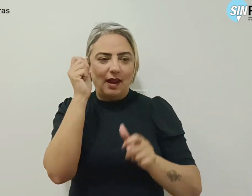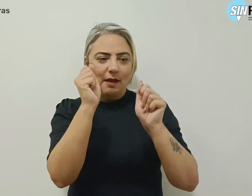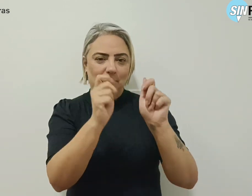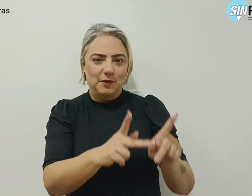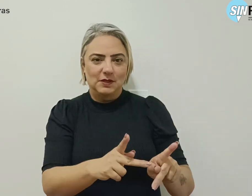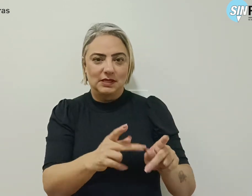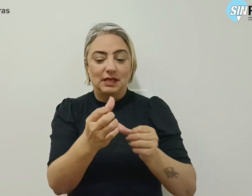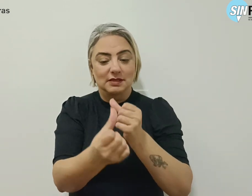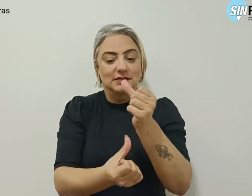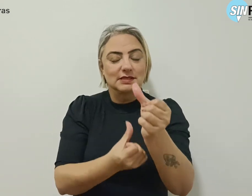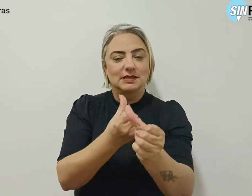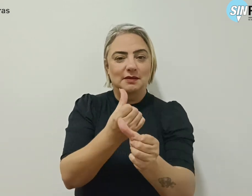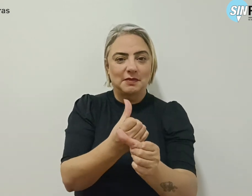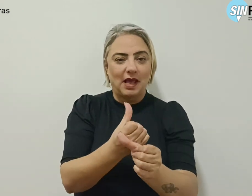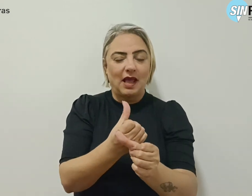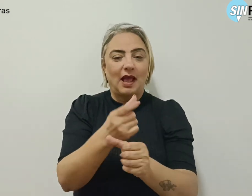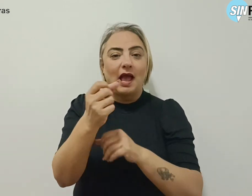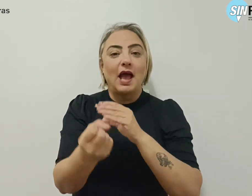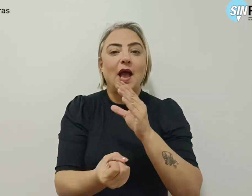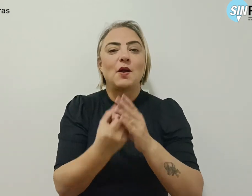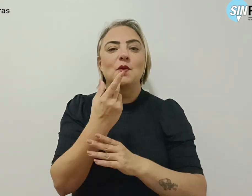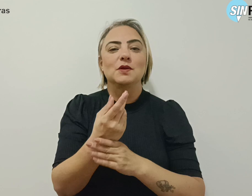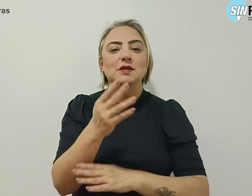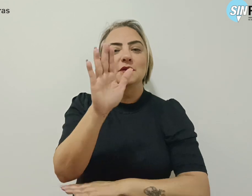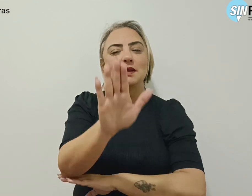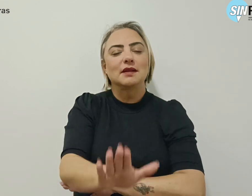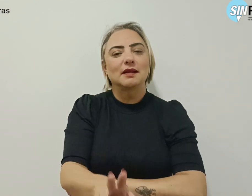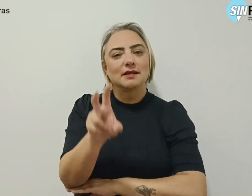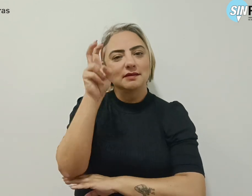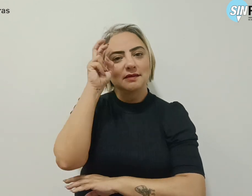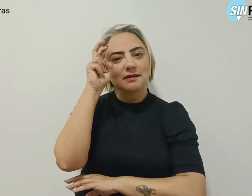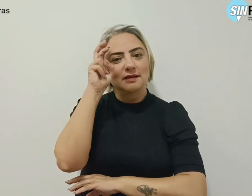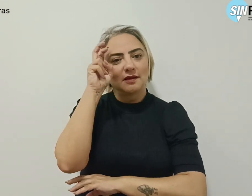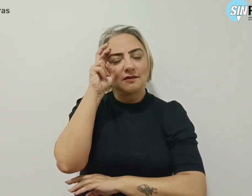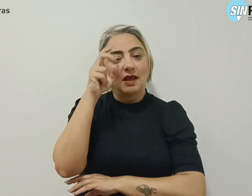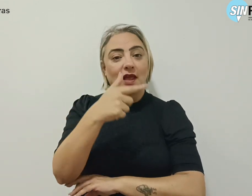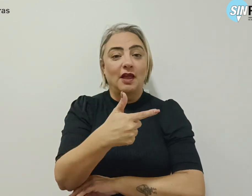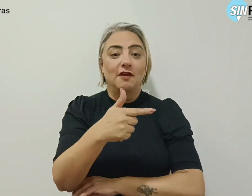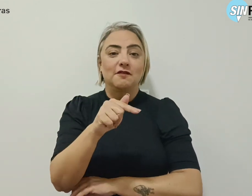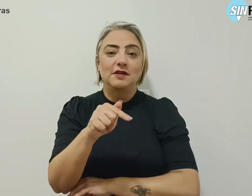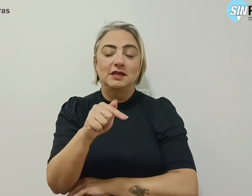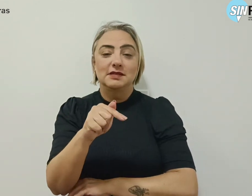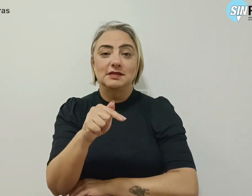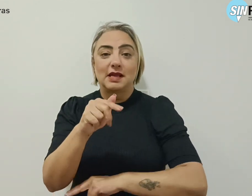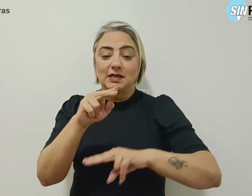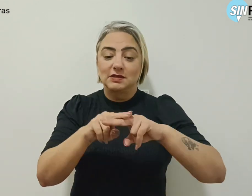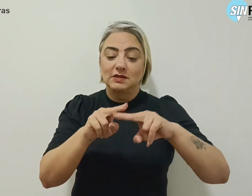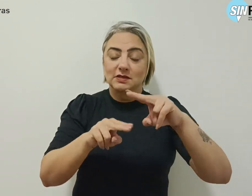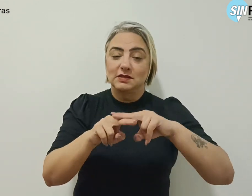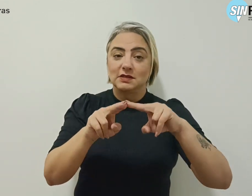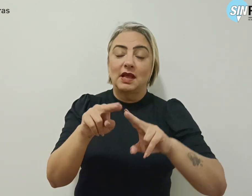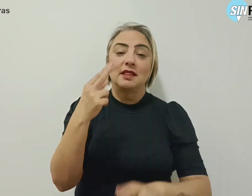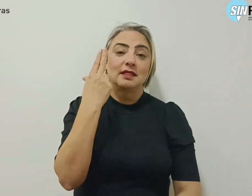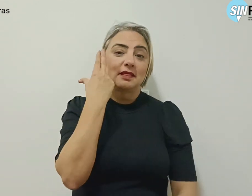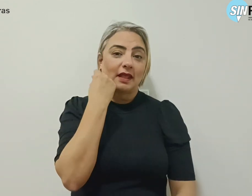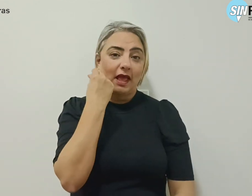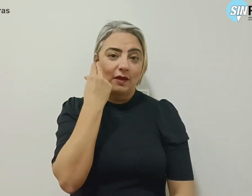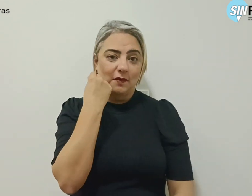semestre foi realizado na tarde de quinta-feira, 27 de 6, em Taguatinga. A